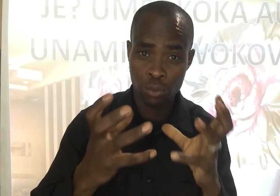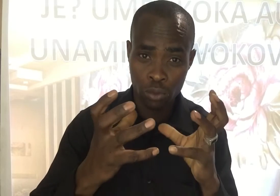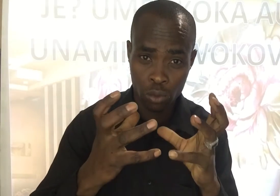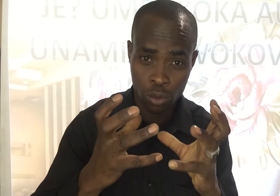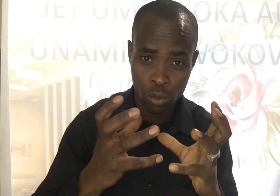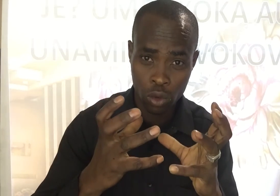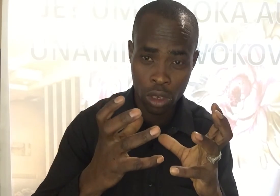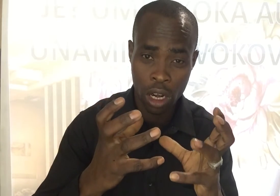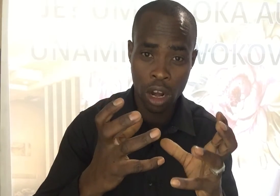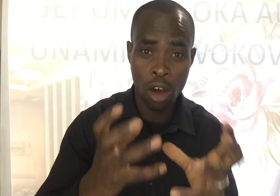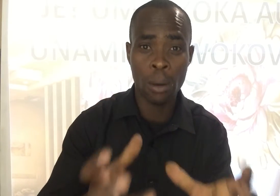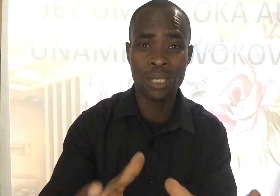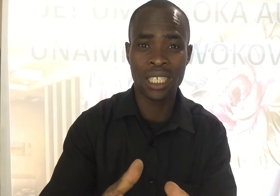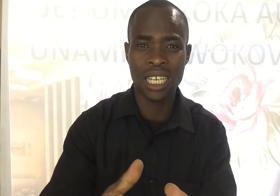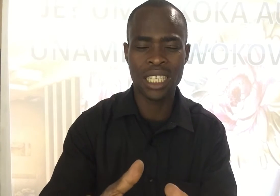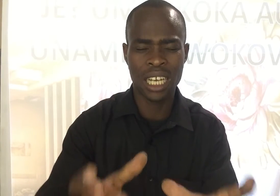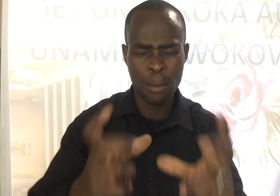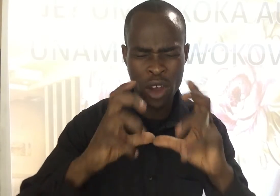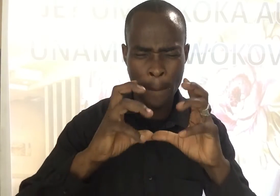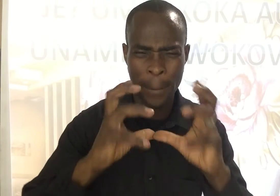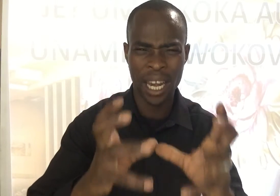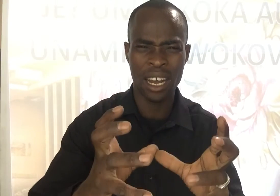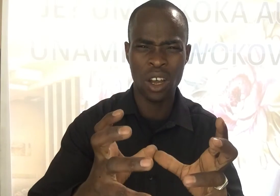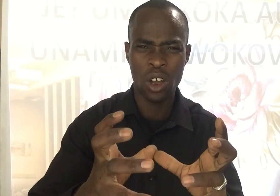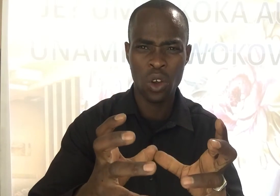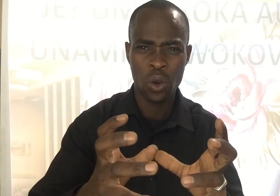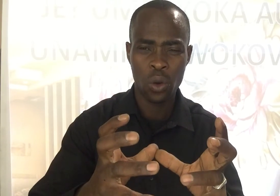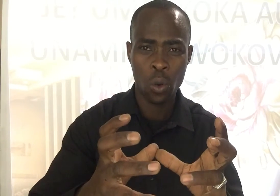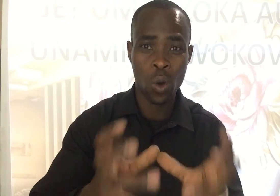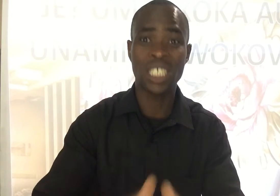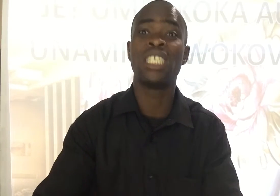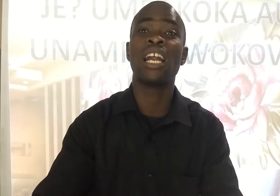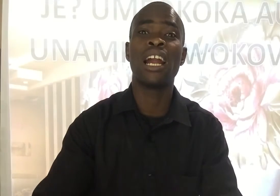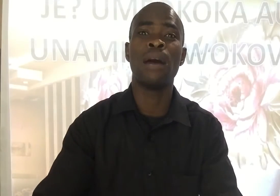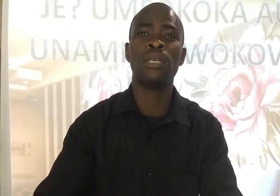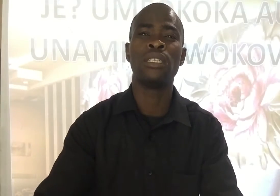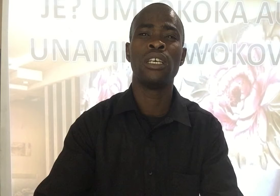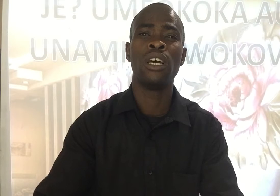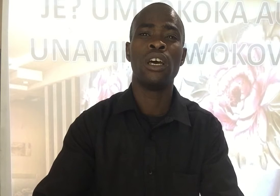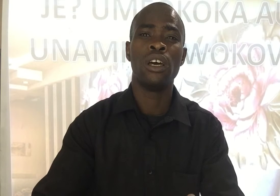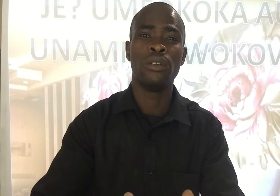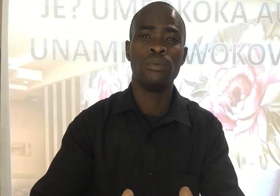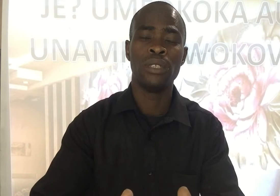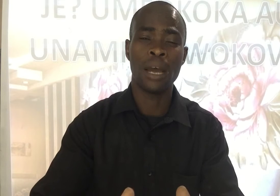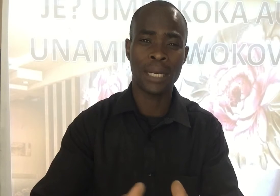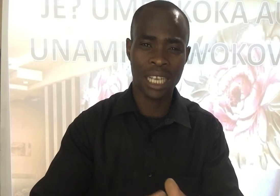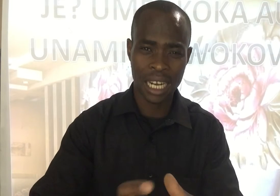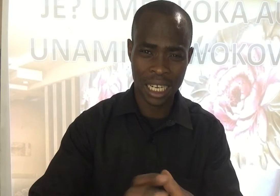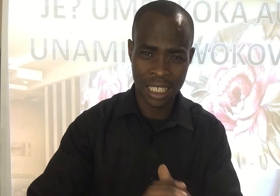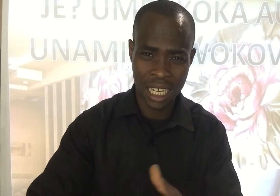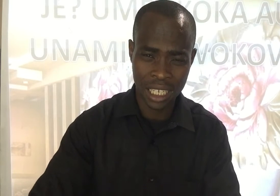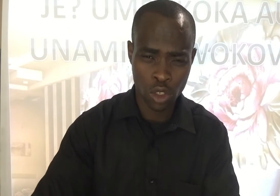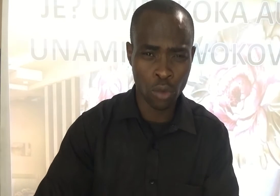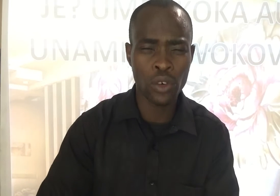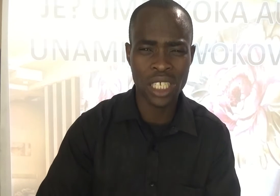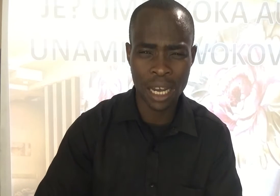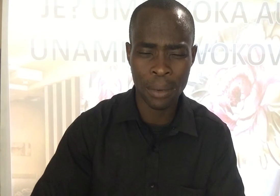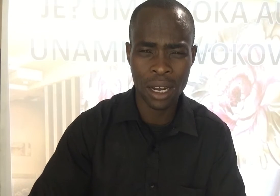Naomba Naomba msikizaji Kamu ungependa Kuwasiria na nami Napatika na katika Sofuri Saba